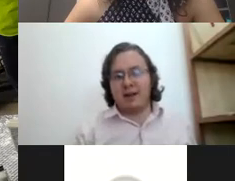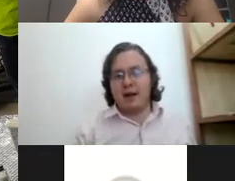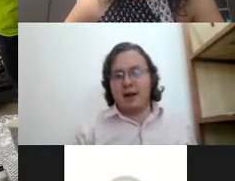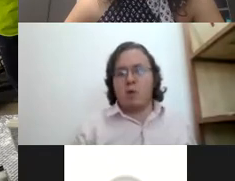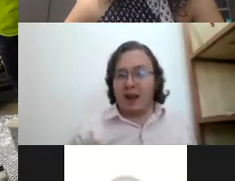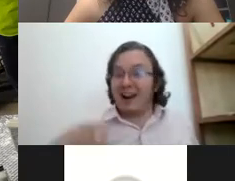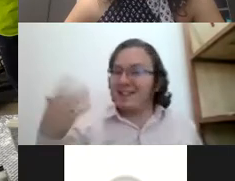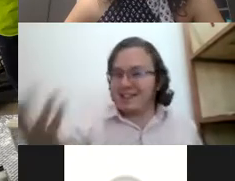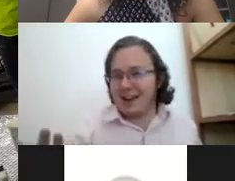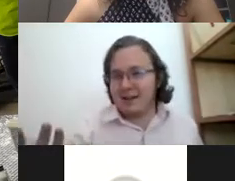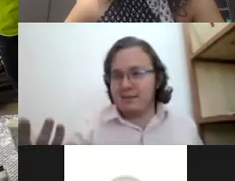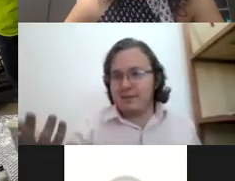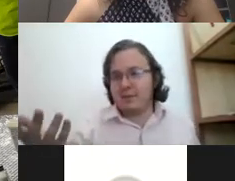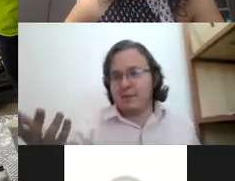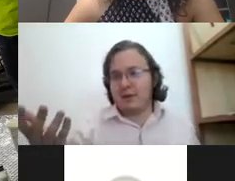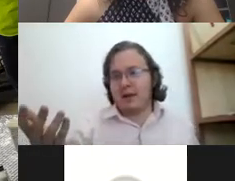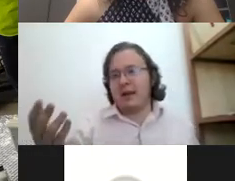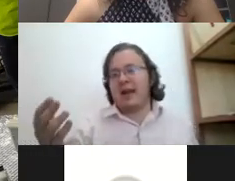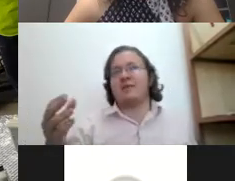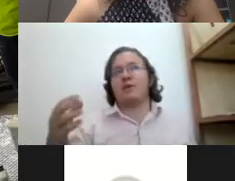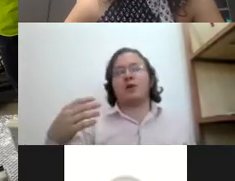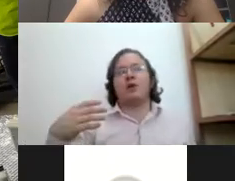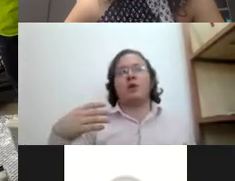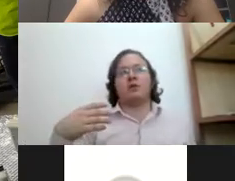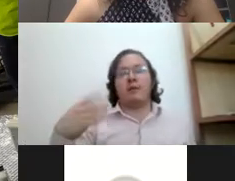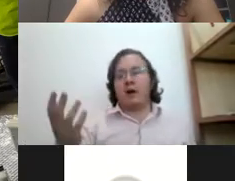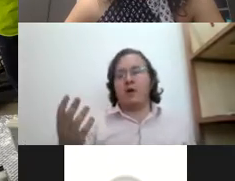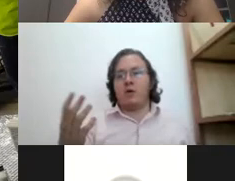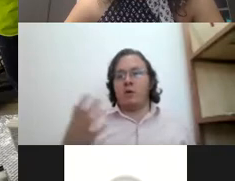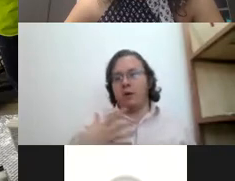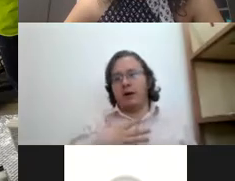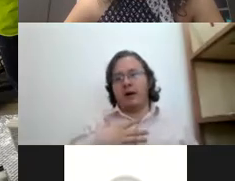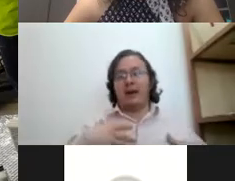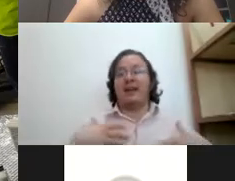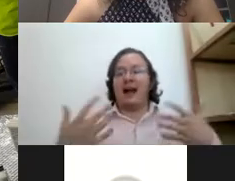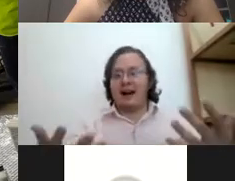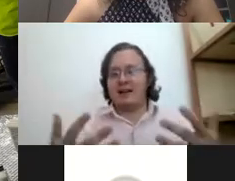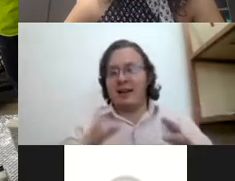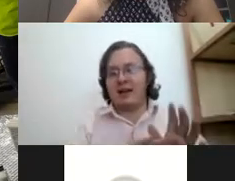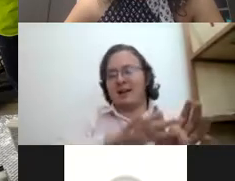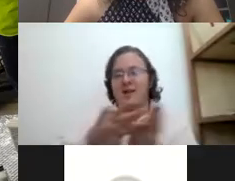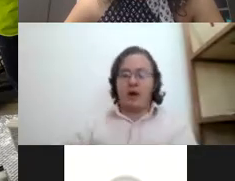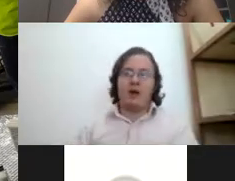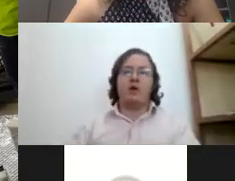pero como que ahí están y es nuestro trabajo quitarlas y hacerlas a un lado y